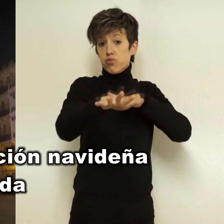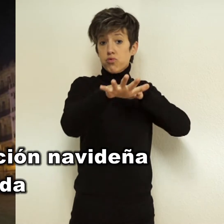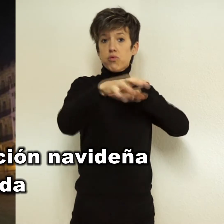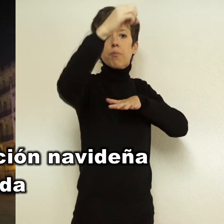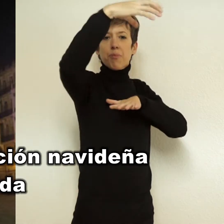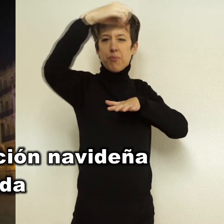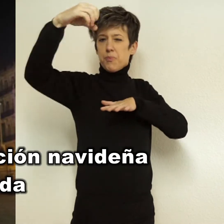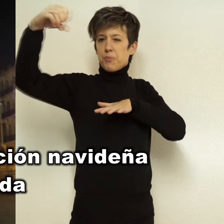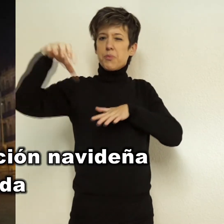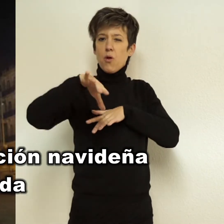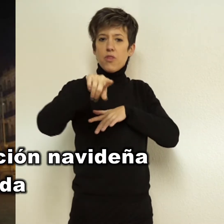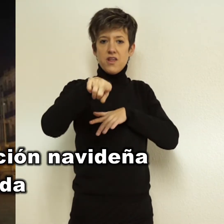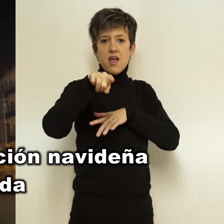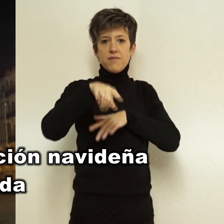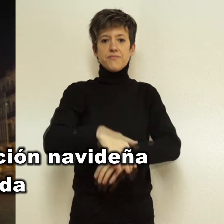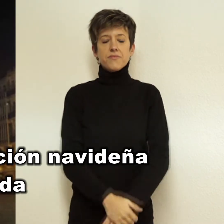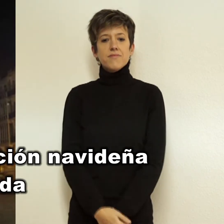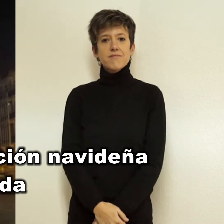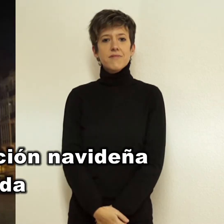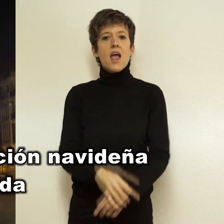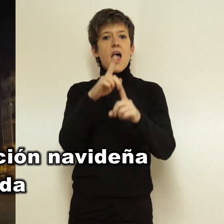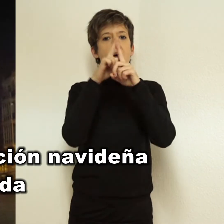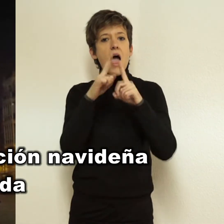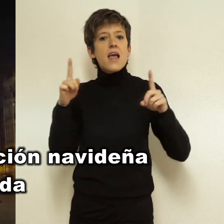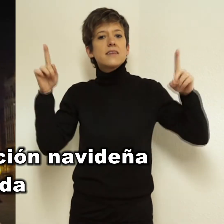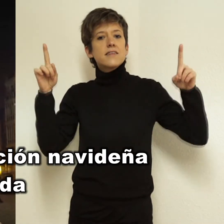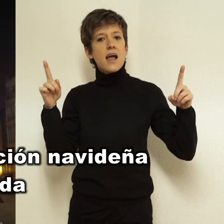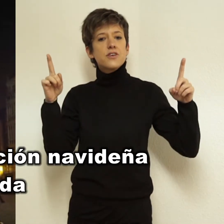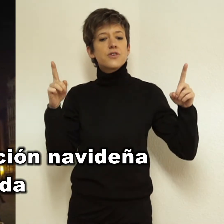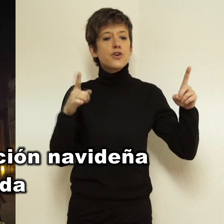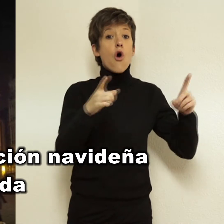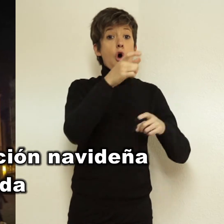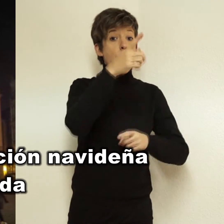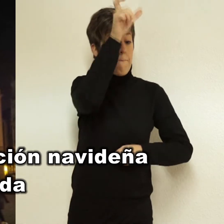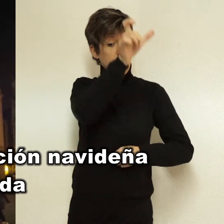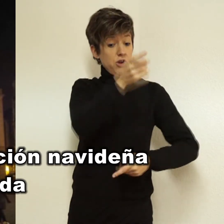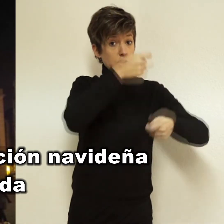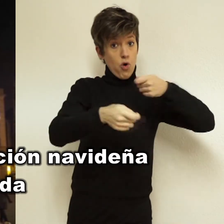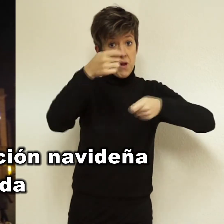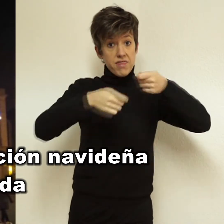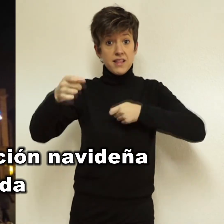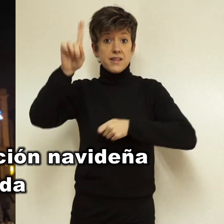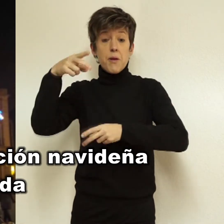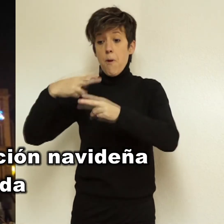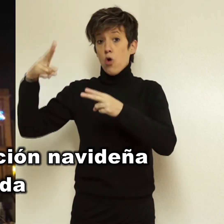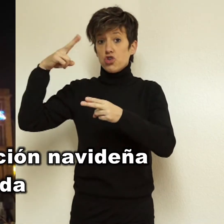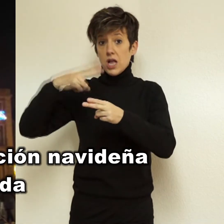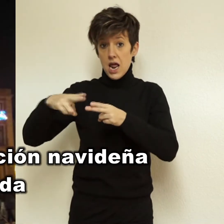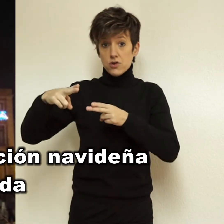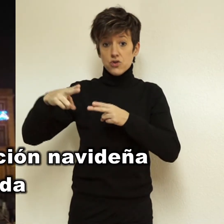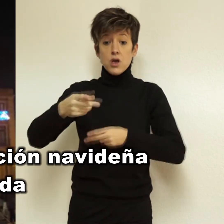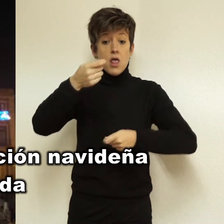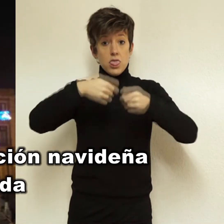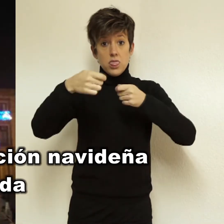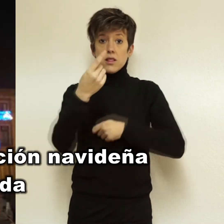como las calles principales de la zona centro de la ciudad. Este año, se ha vuelto a utilizar la colaboración con los comerciantes y